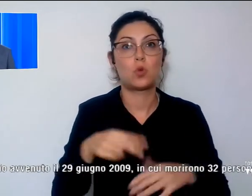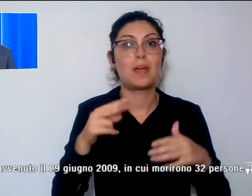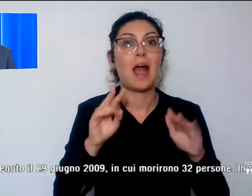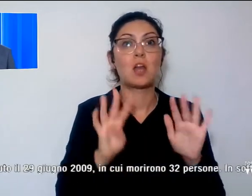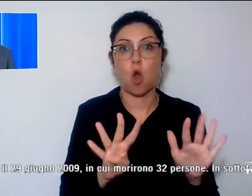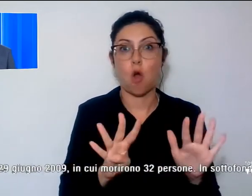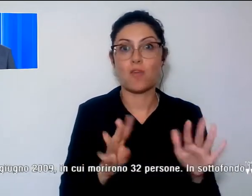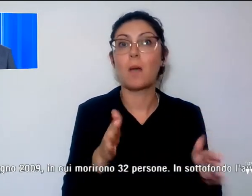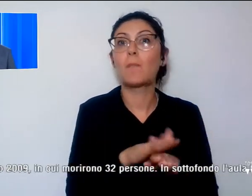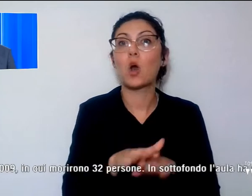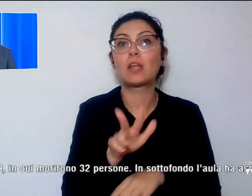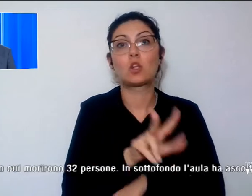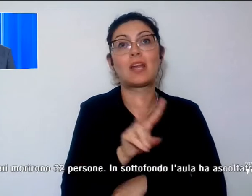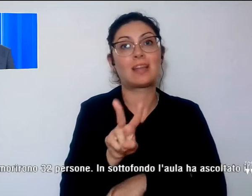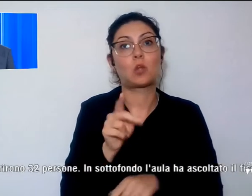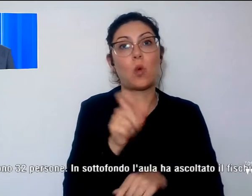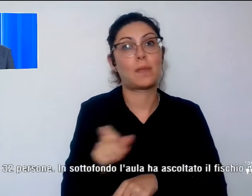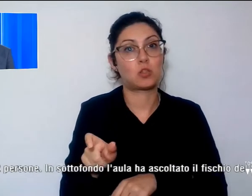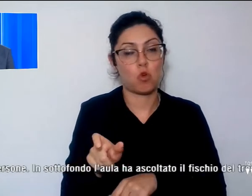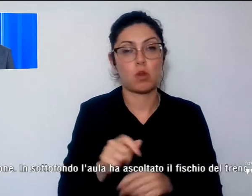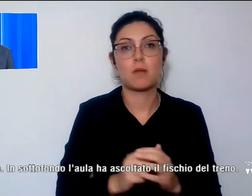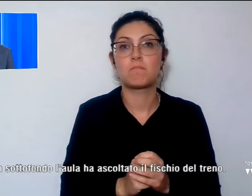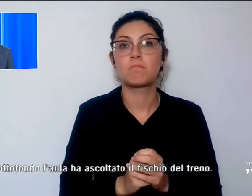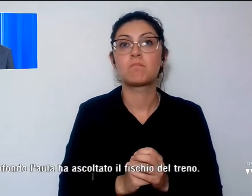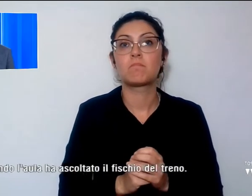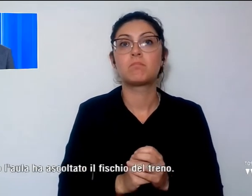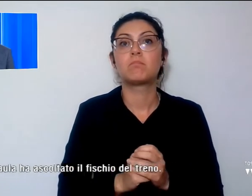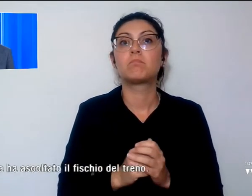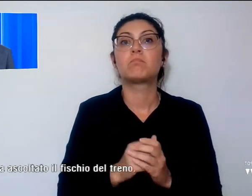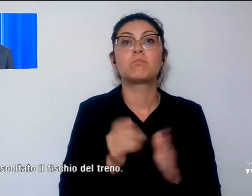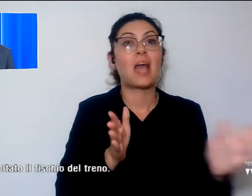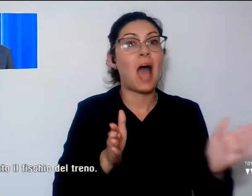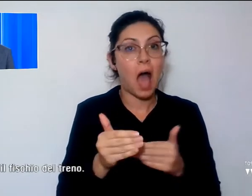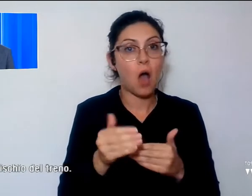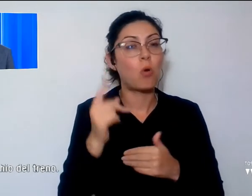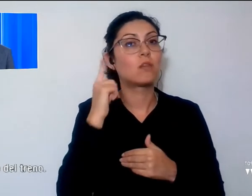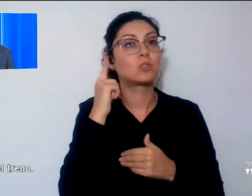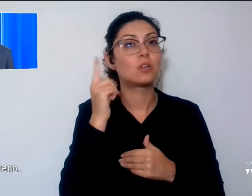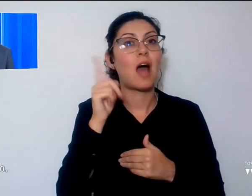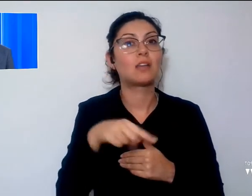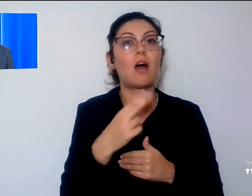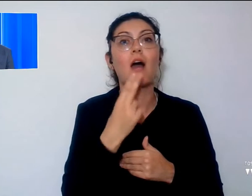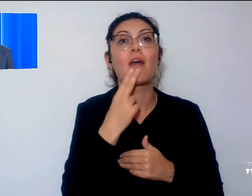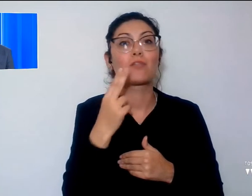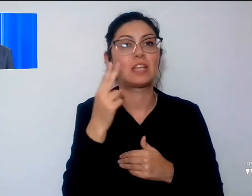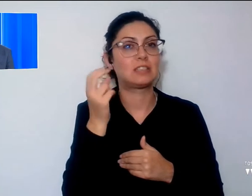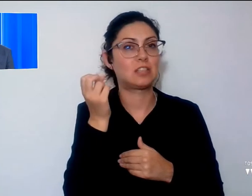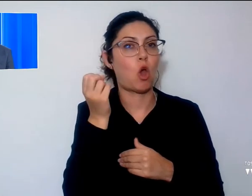morirono 32 persone. In sottofondo l'Aula ha ascoltato anche il fischio del treno.